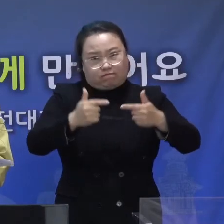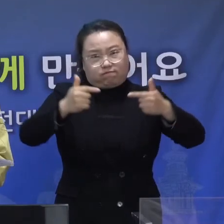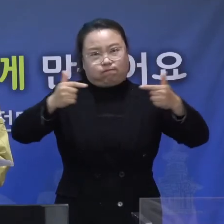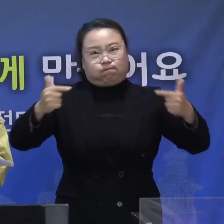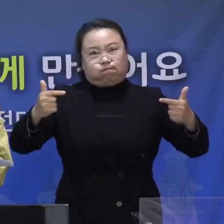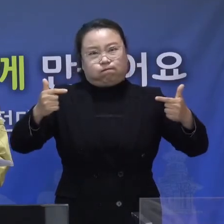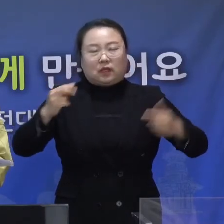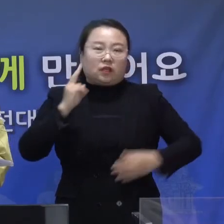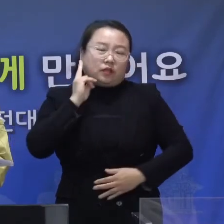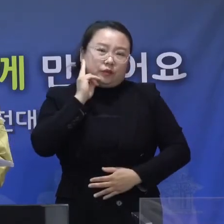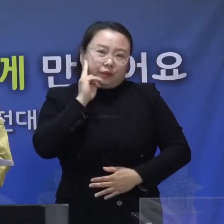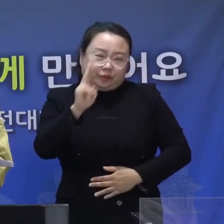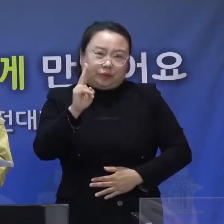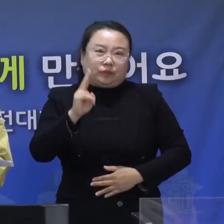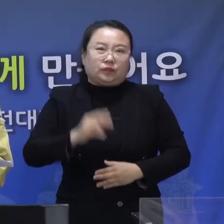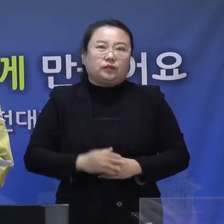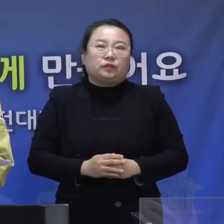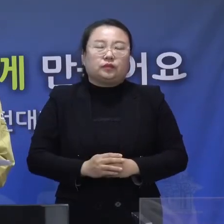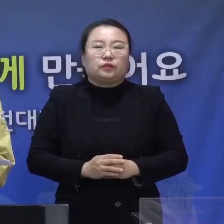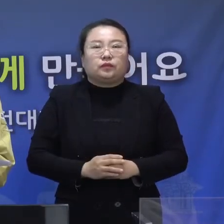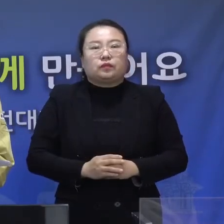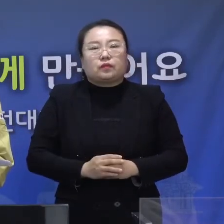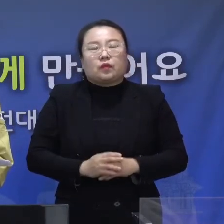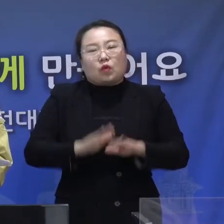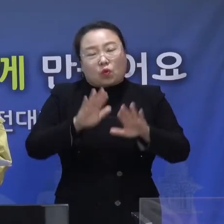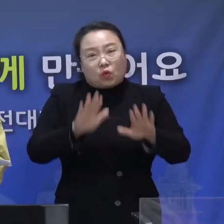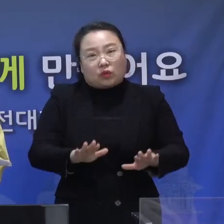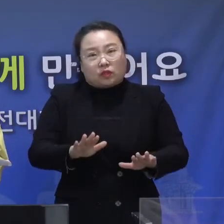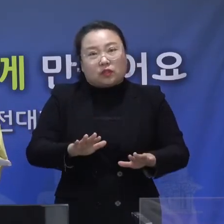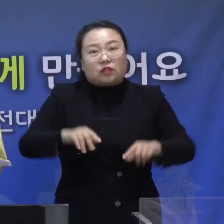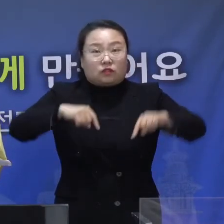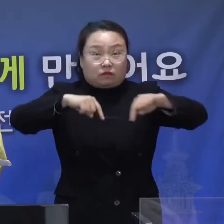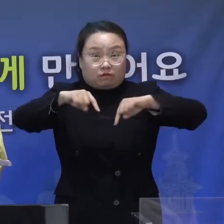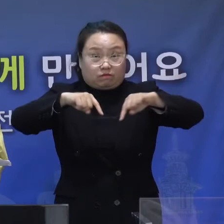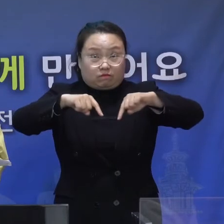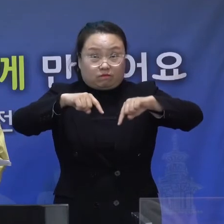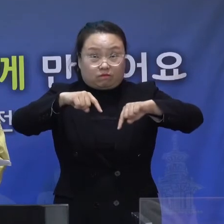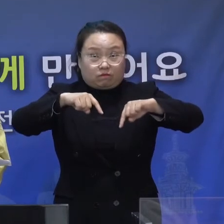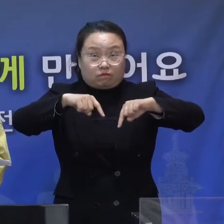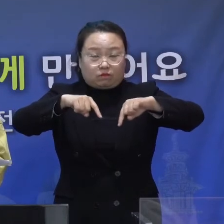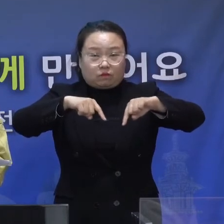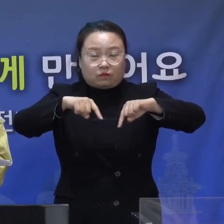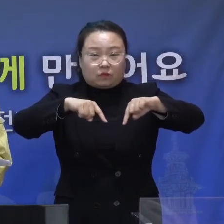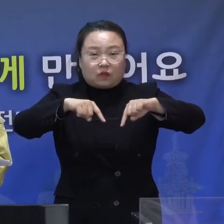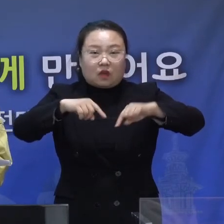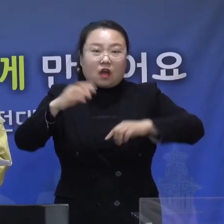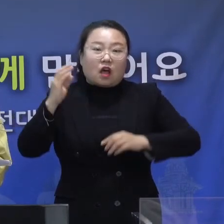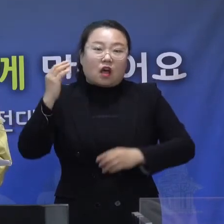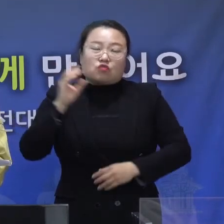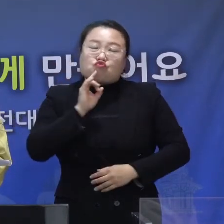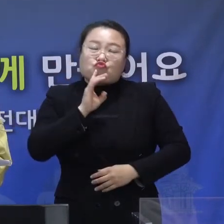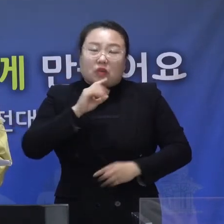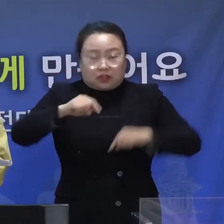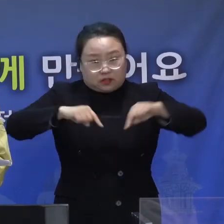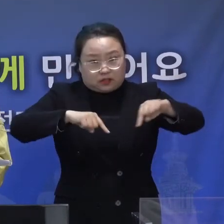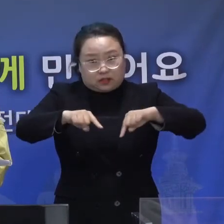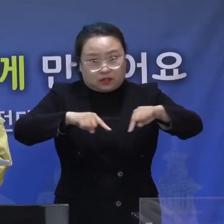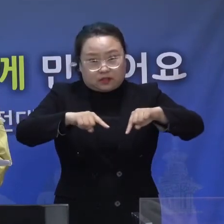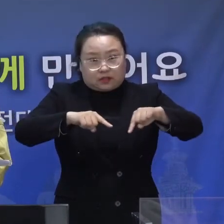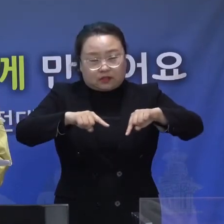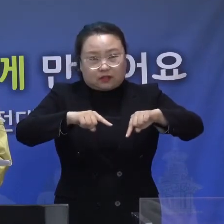국면이 지속되고 있습니다. 이에 따라서 오늘 정부에서는 비수도권에 대해서도 12월